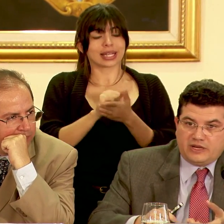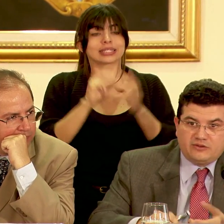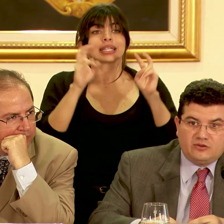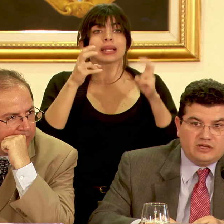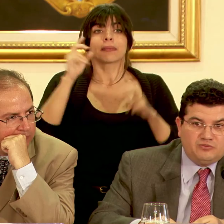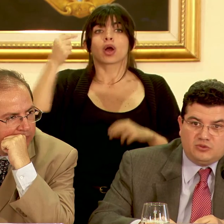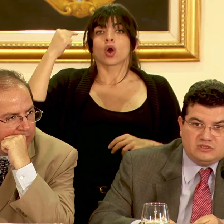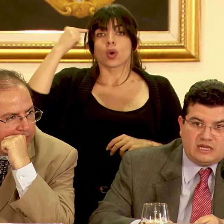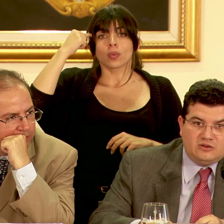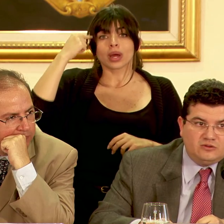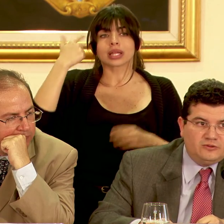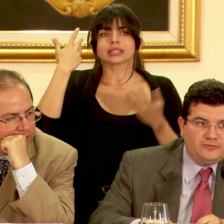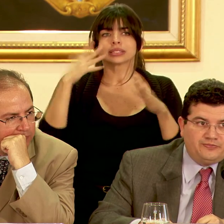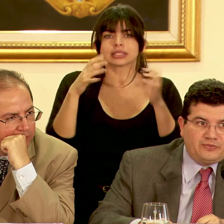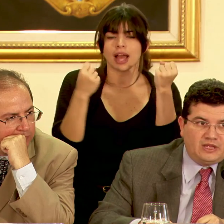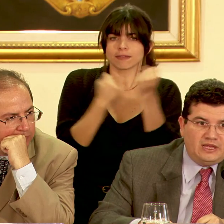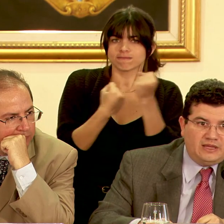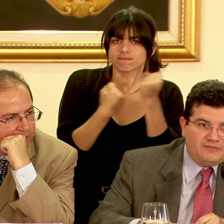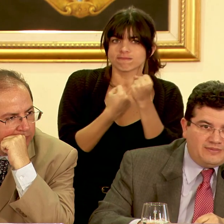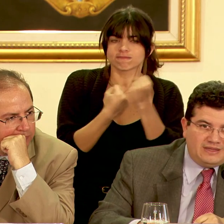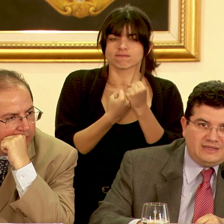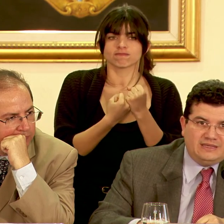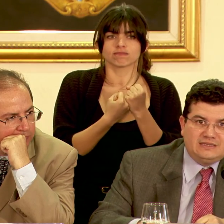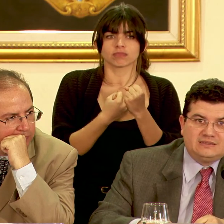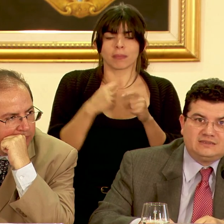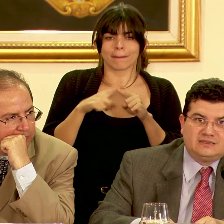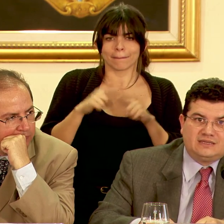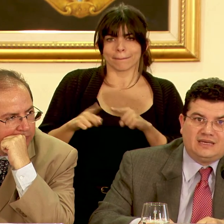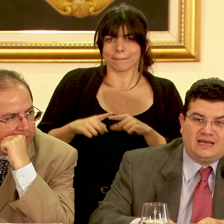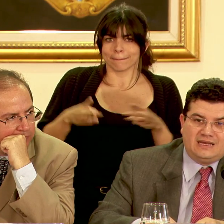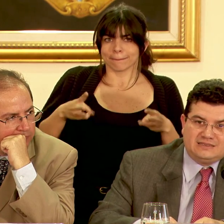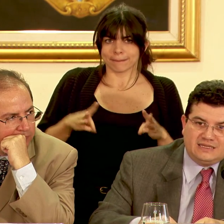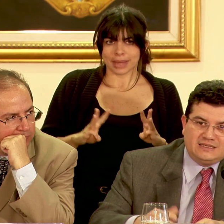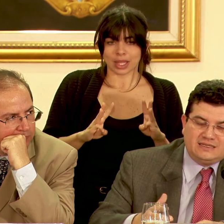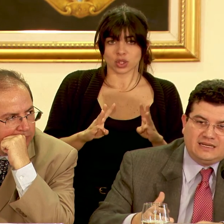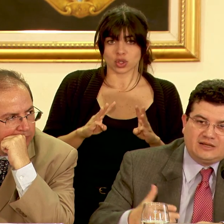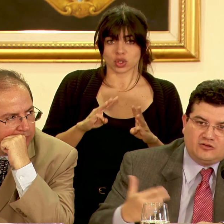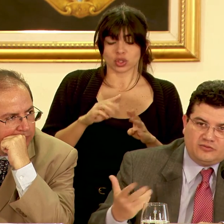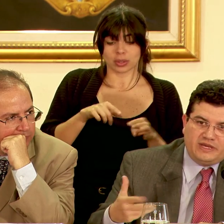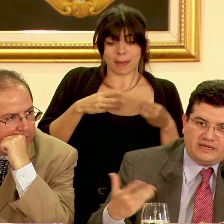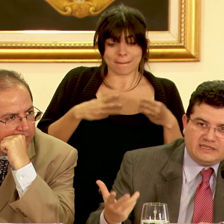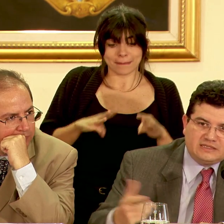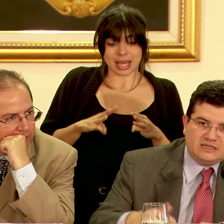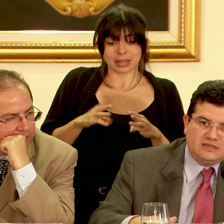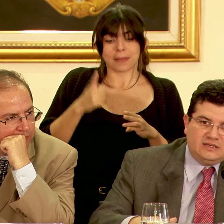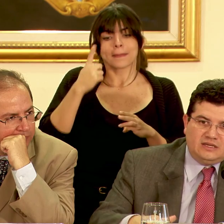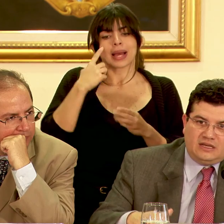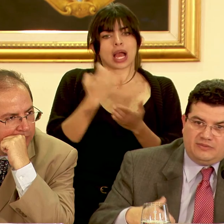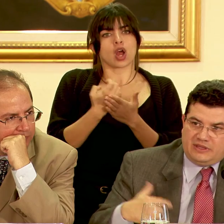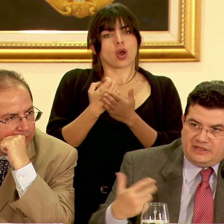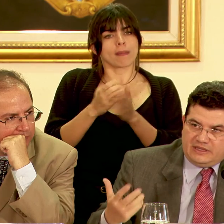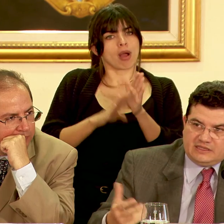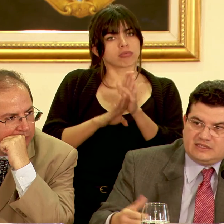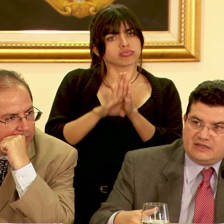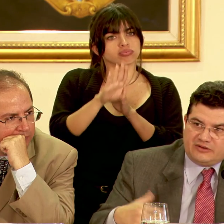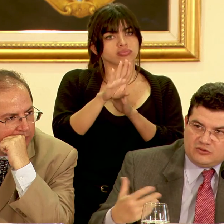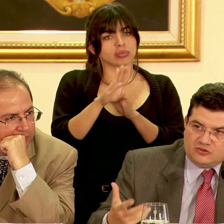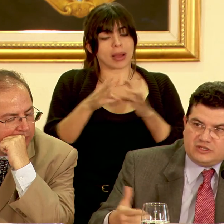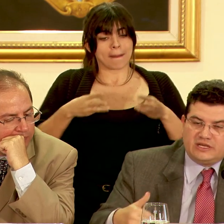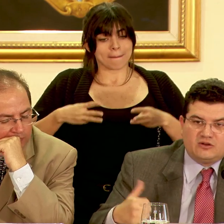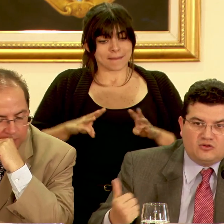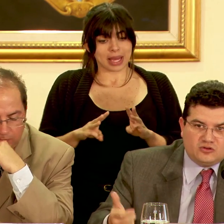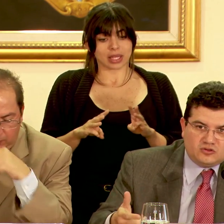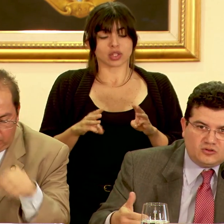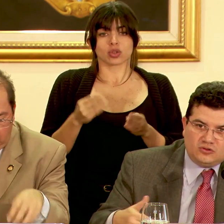el gobierno ha impulsado medidas que hacen que la economía crezca medidas que